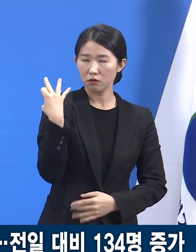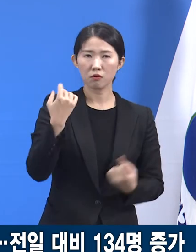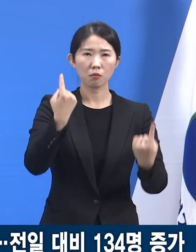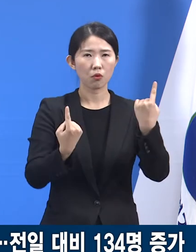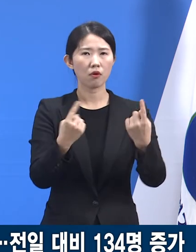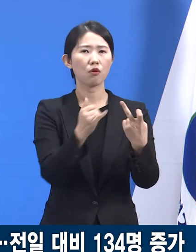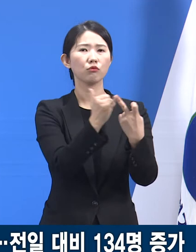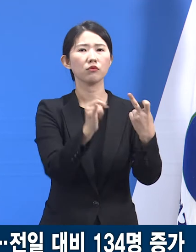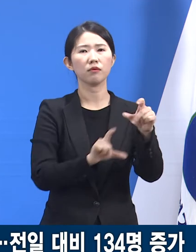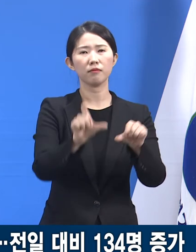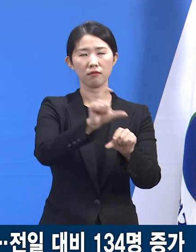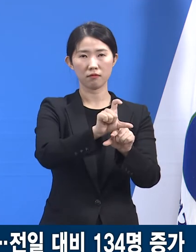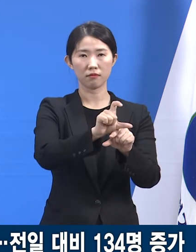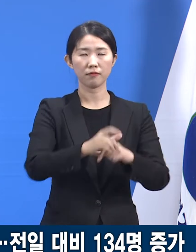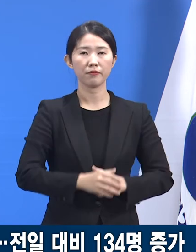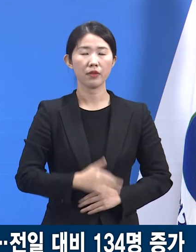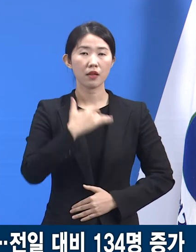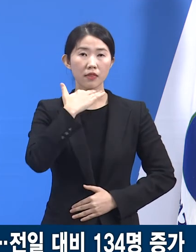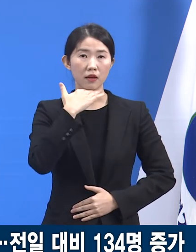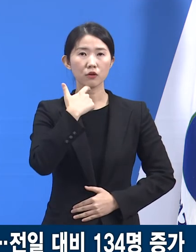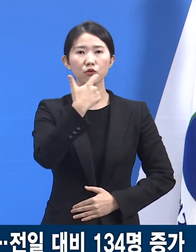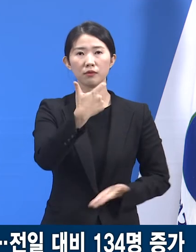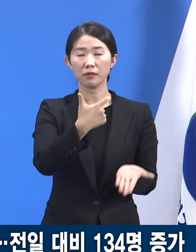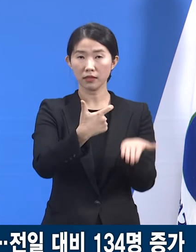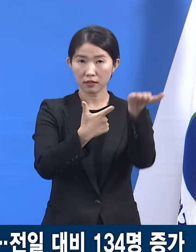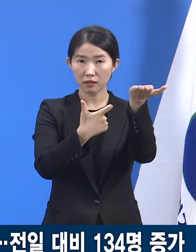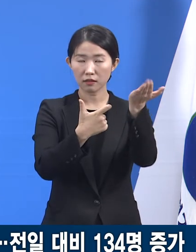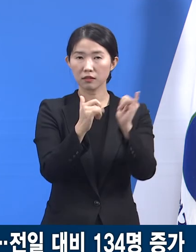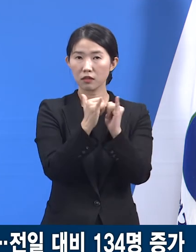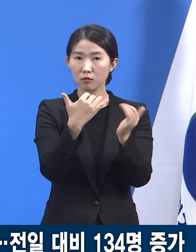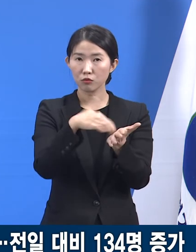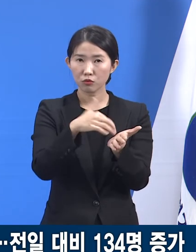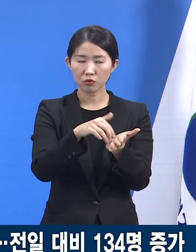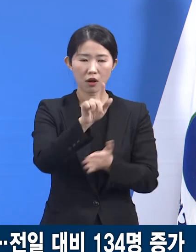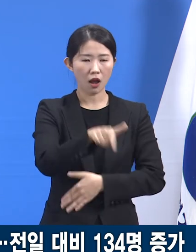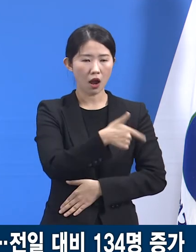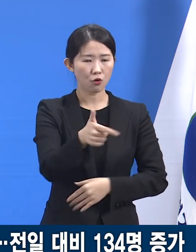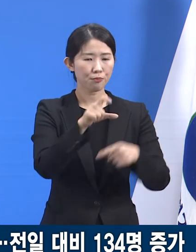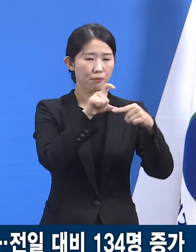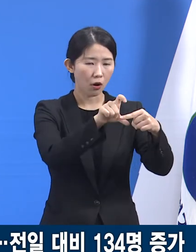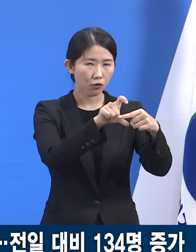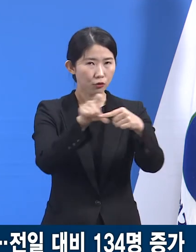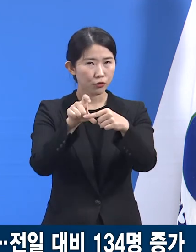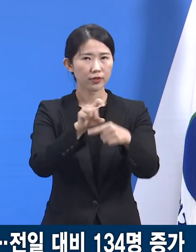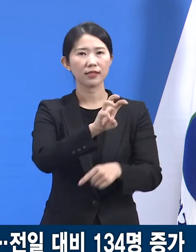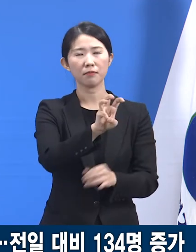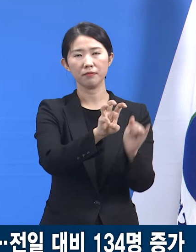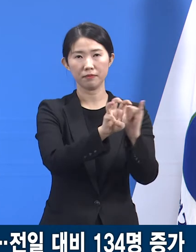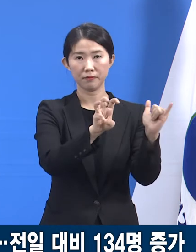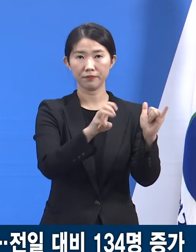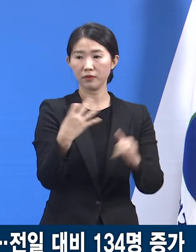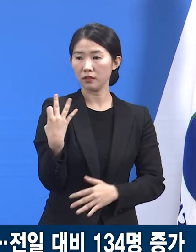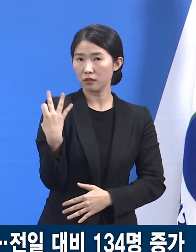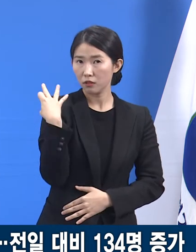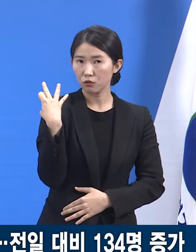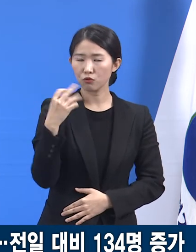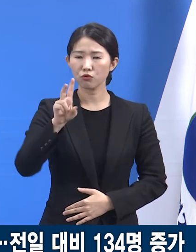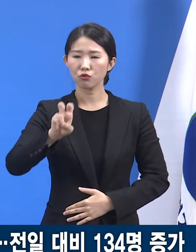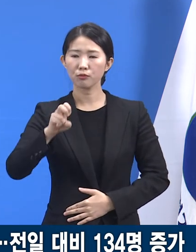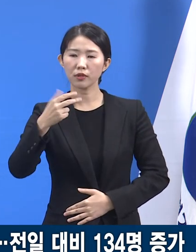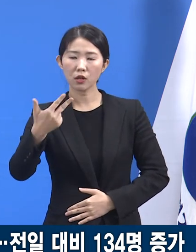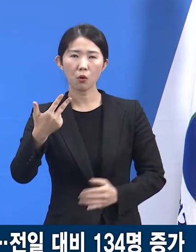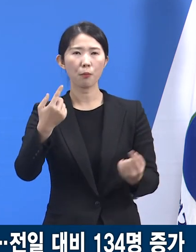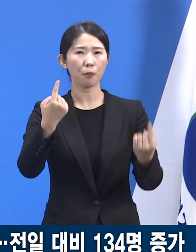60세 이상의 고령 확진자는 일평균 30명으로 전주 27명 대비 3명